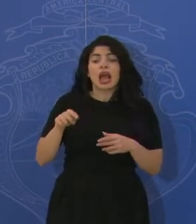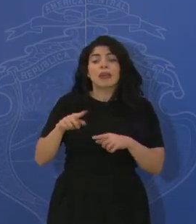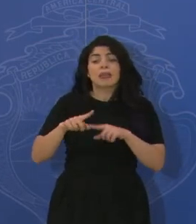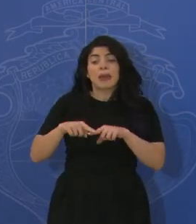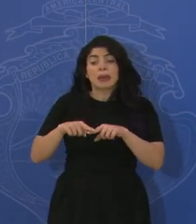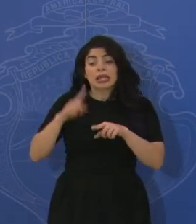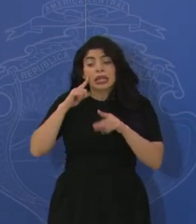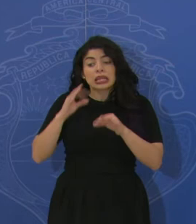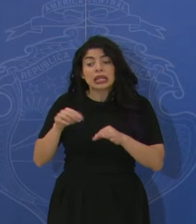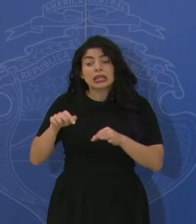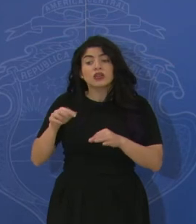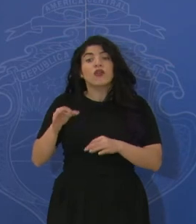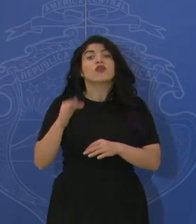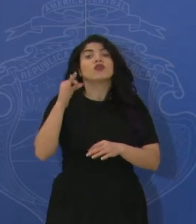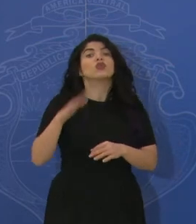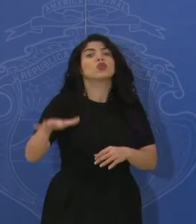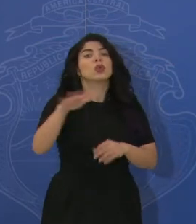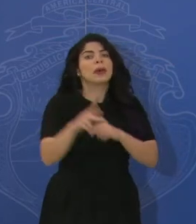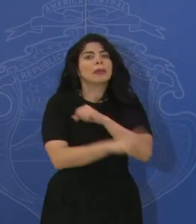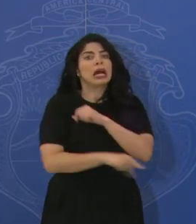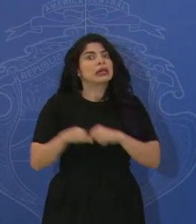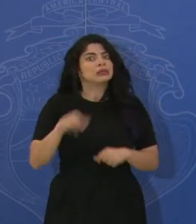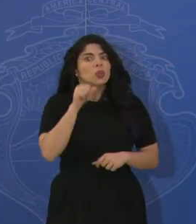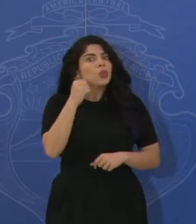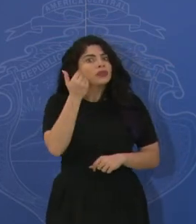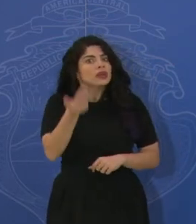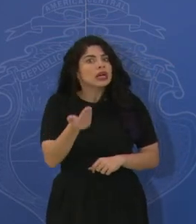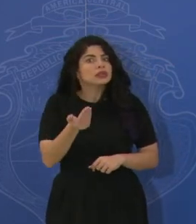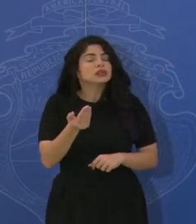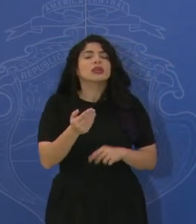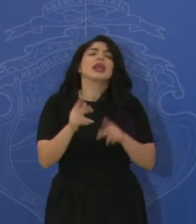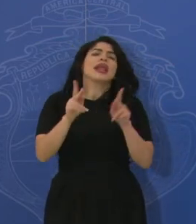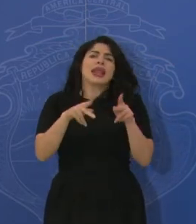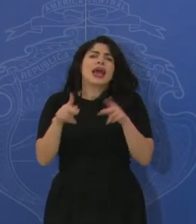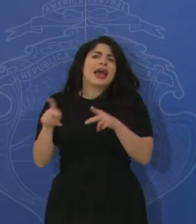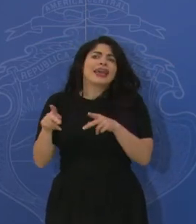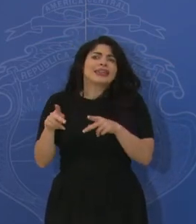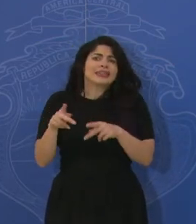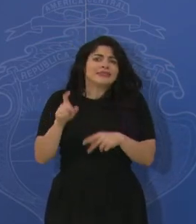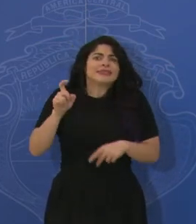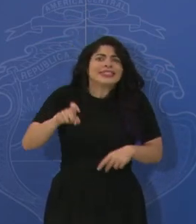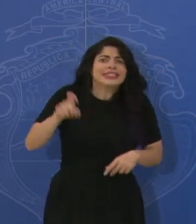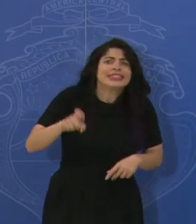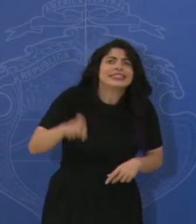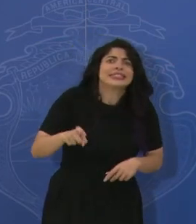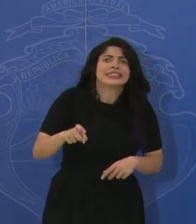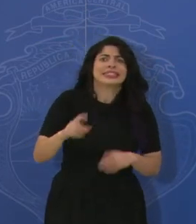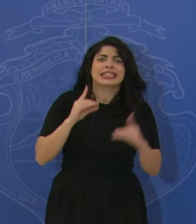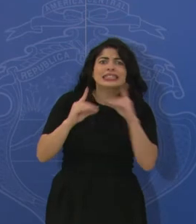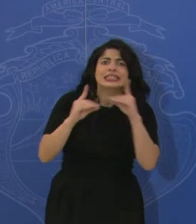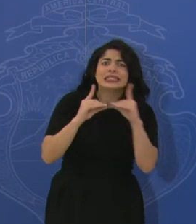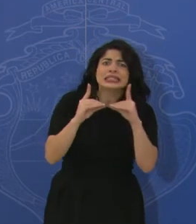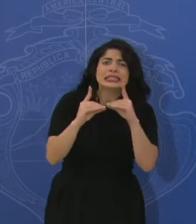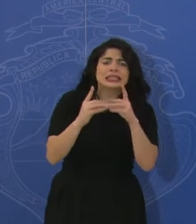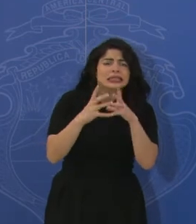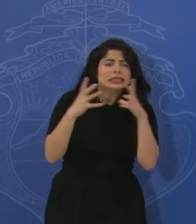y no es fácil, no es fácil. por supuesto, la gente necesita mucho dialogar.